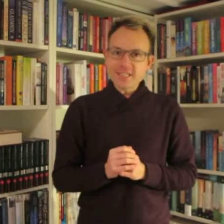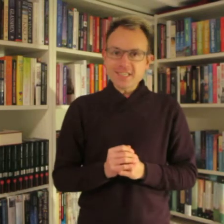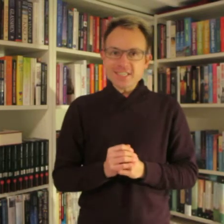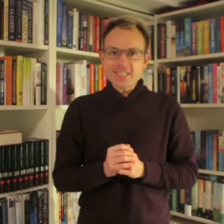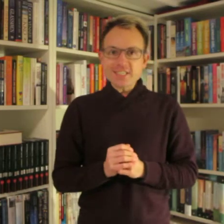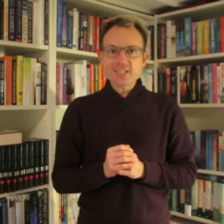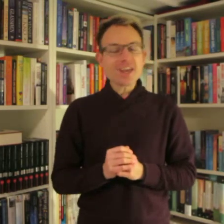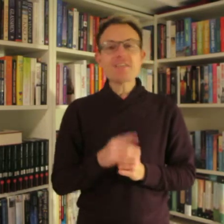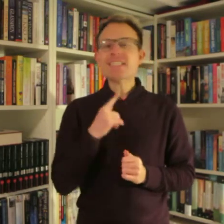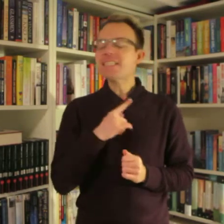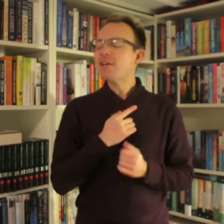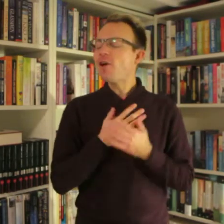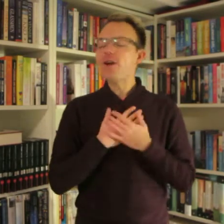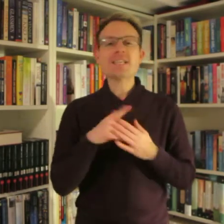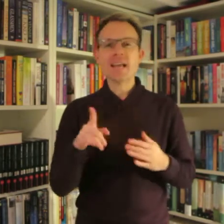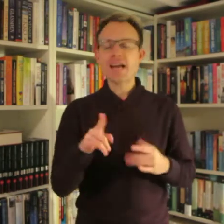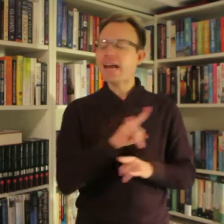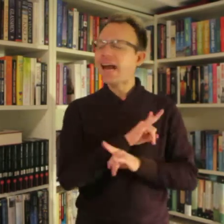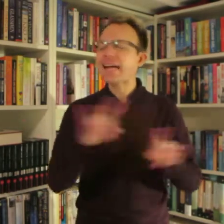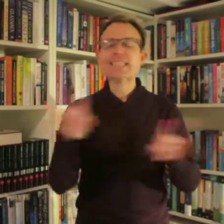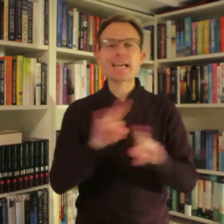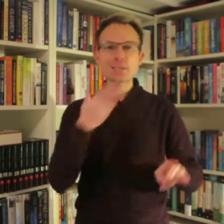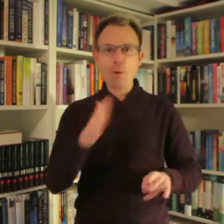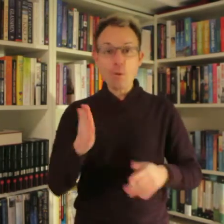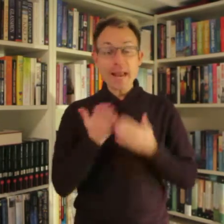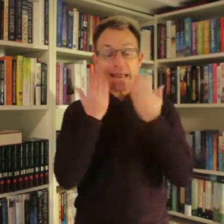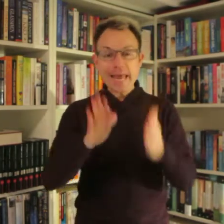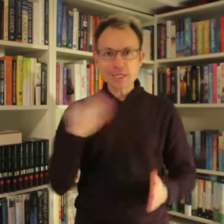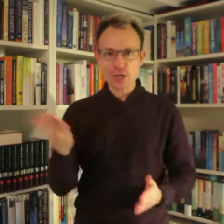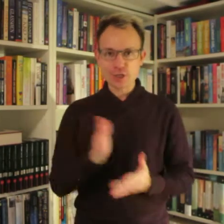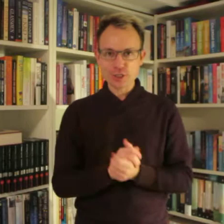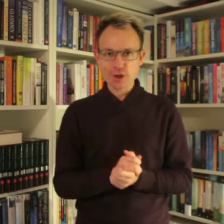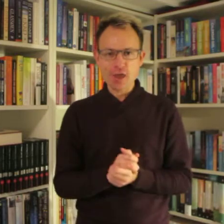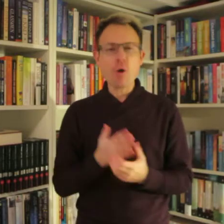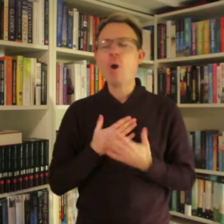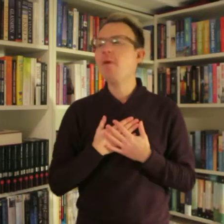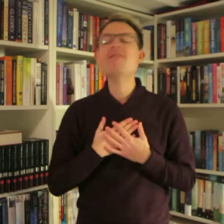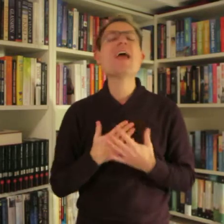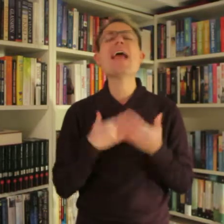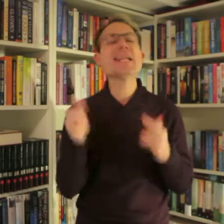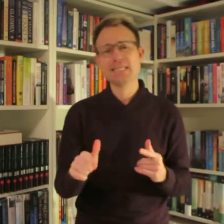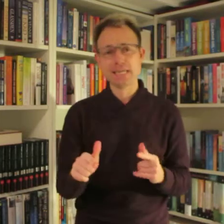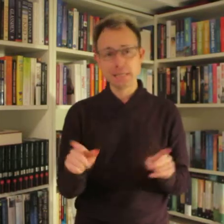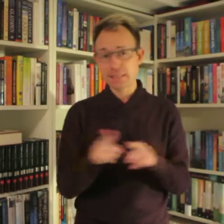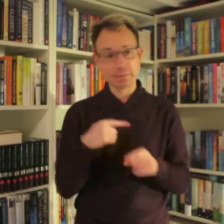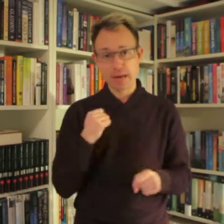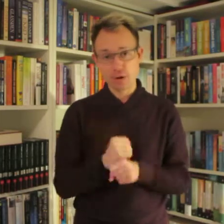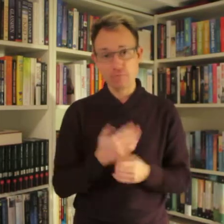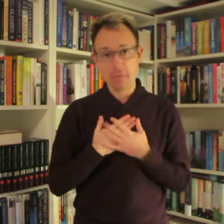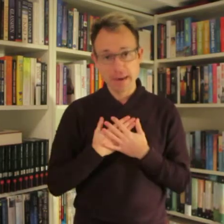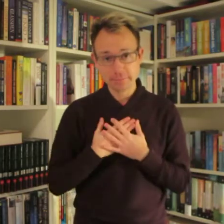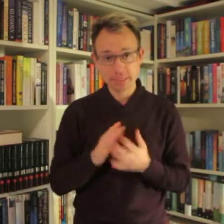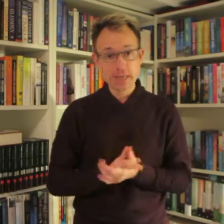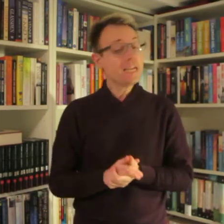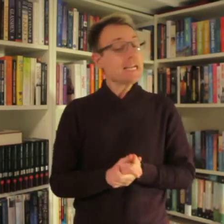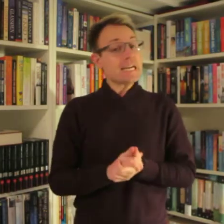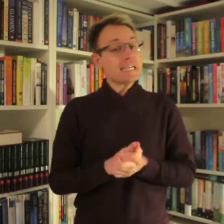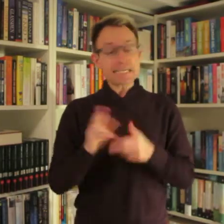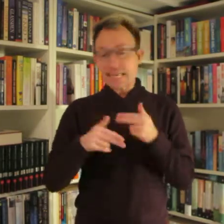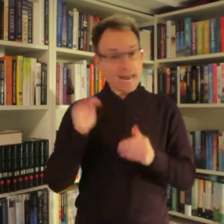Så jeg vil... Jeg har en rigtig, rigtig god læselys. Og jeg håber, vil alt den. Ligesom det her gjorde for mig. Jeg skal ikke